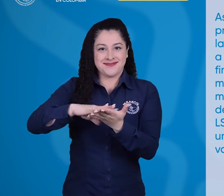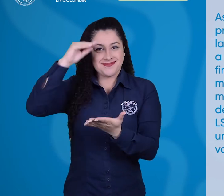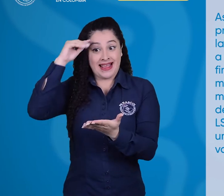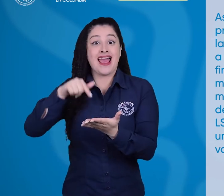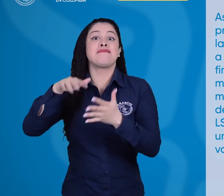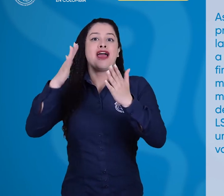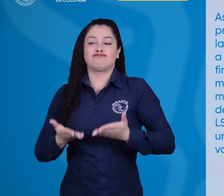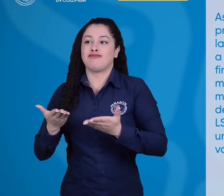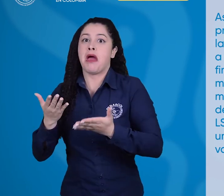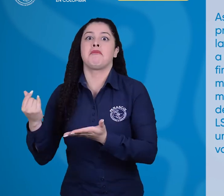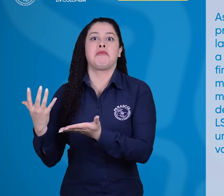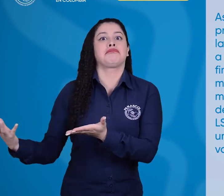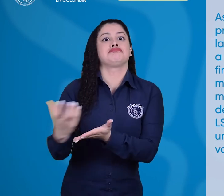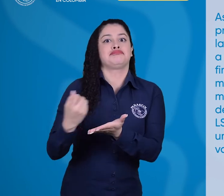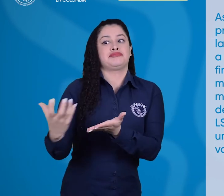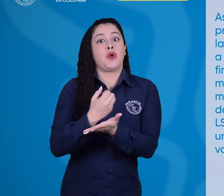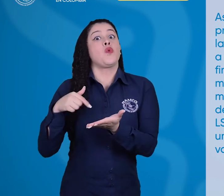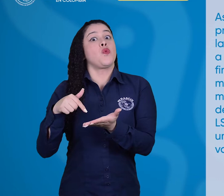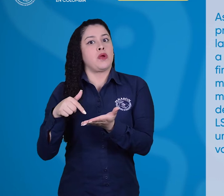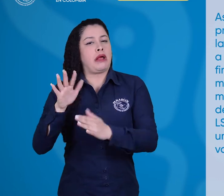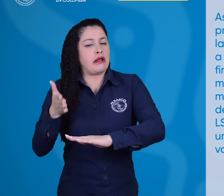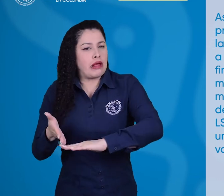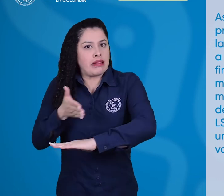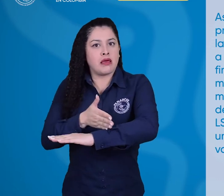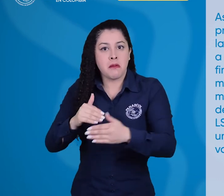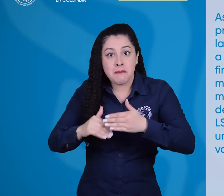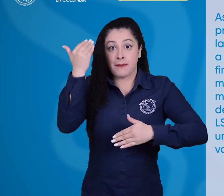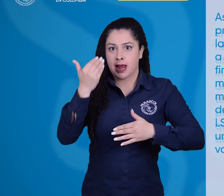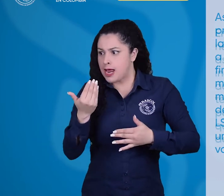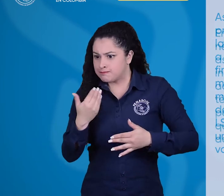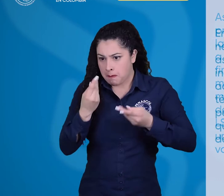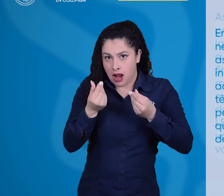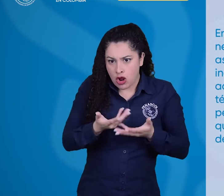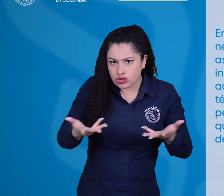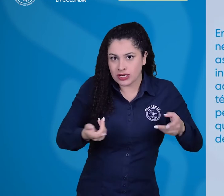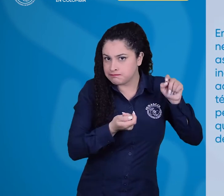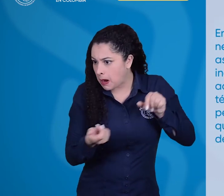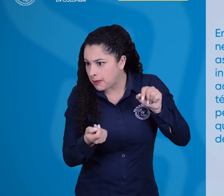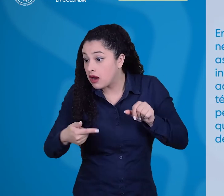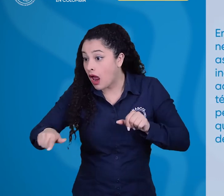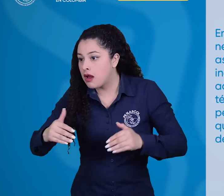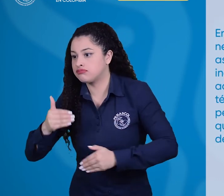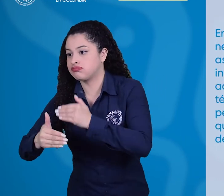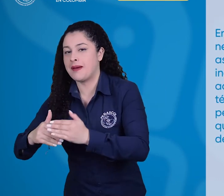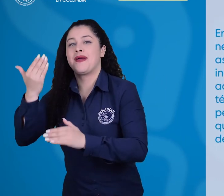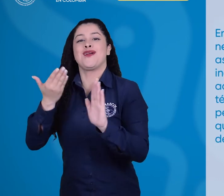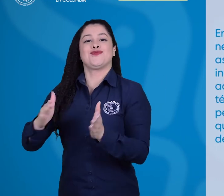de lengua de señas colombiana, lo cual supone realizar una inversión previa que varias no pueden asumir.